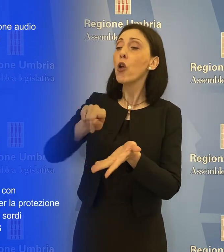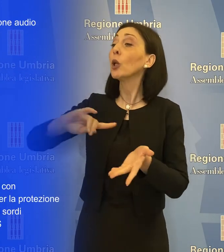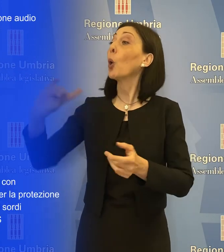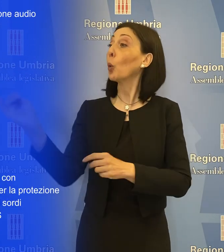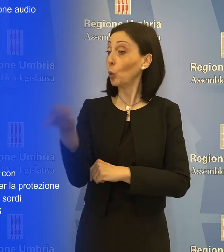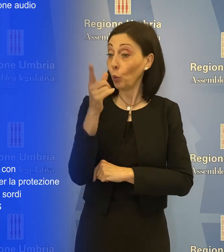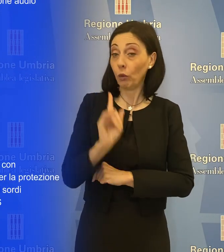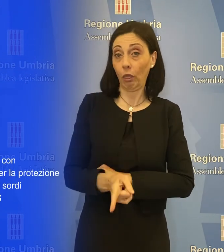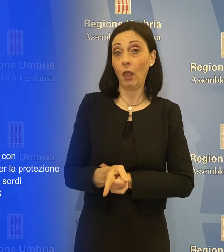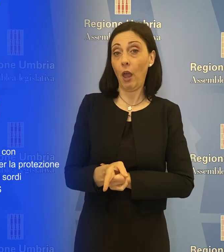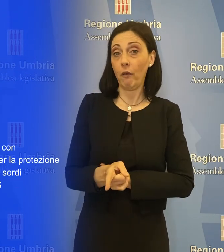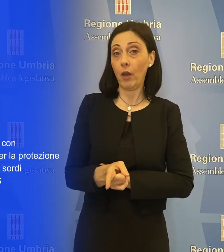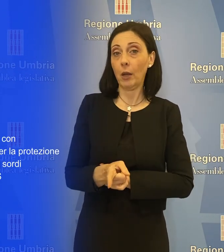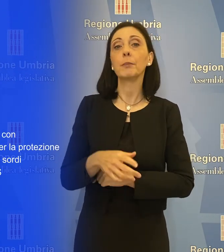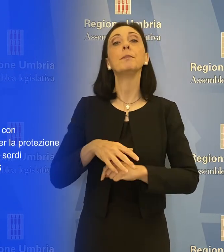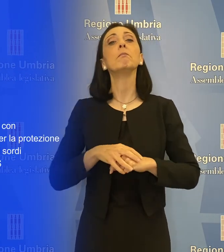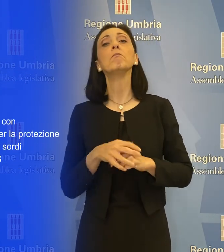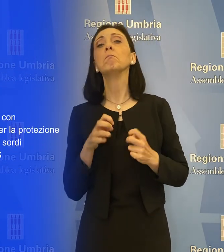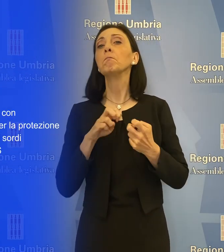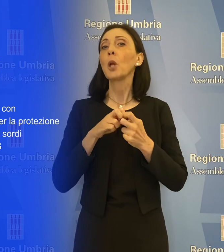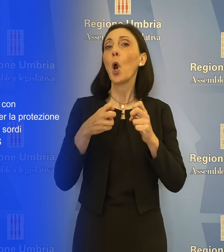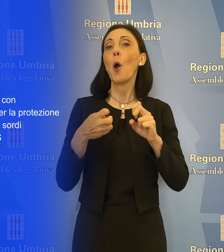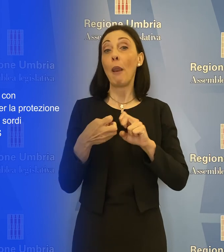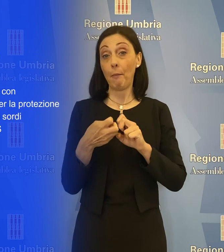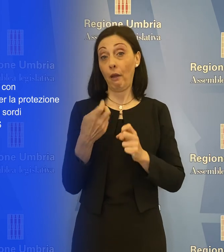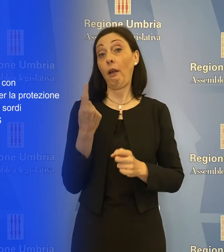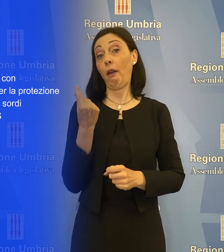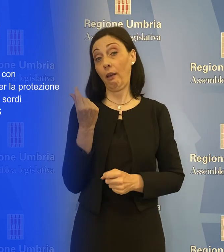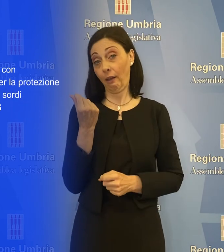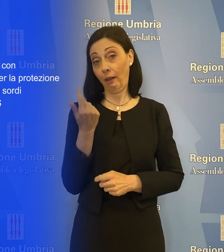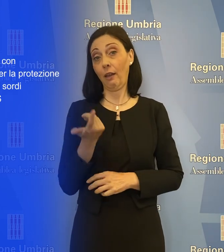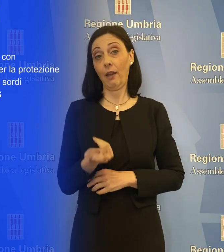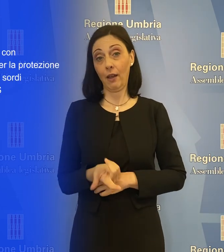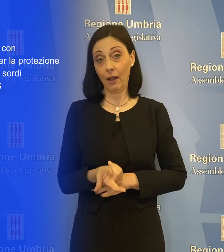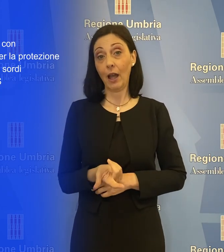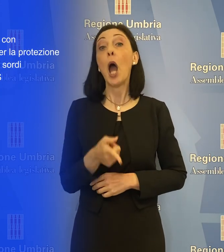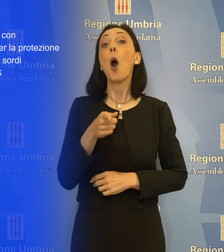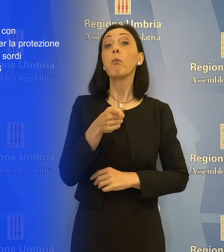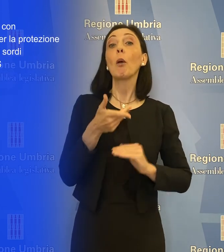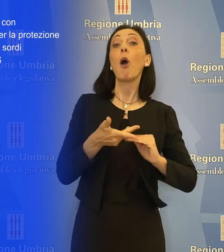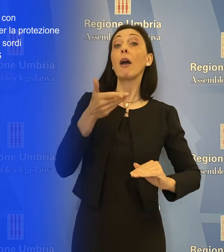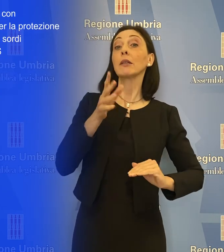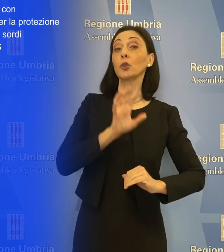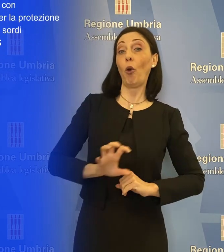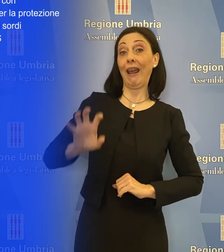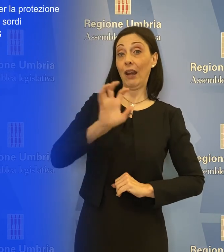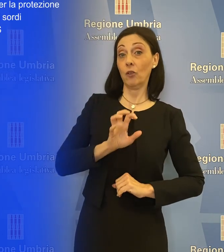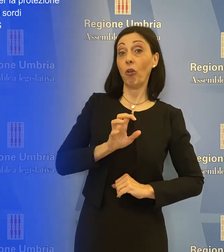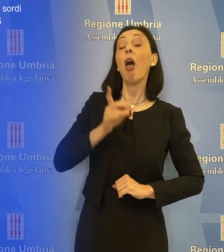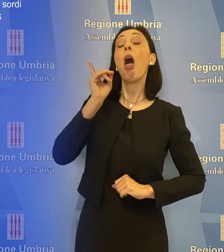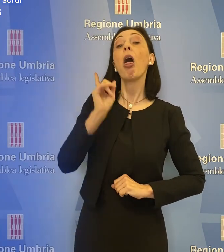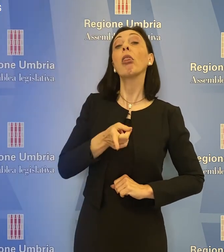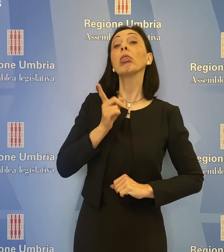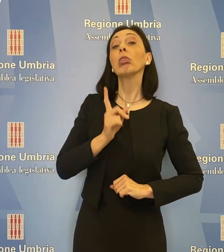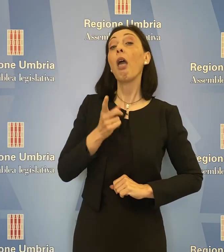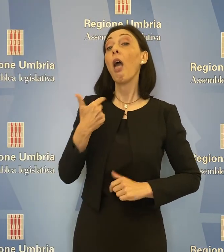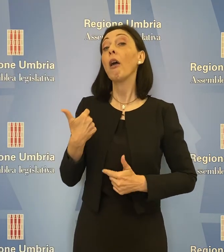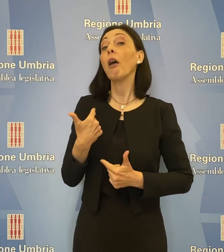queste condizioni. Il problema è quello delle risorse che, secondo l'assessore regionale, debbono essere messe a disposizione dal